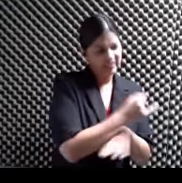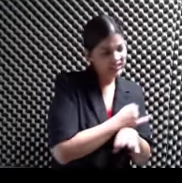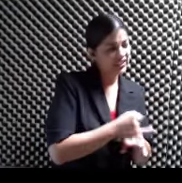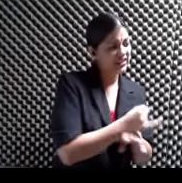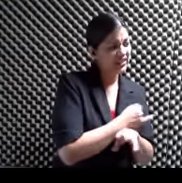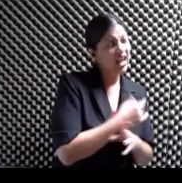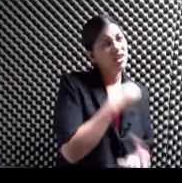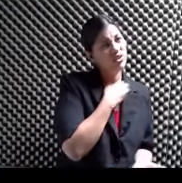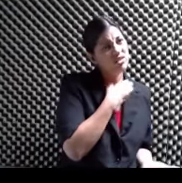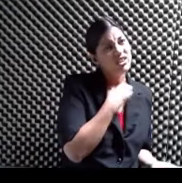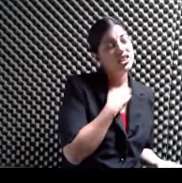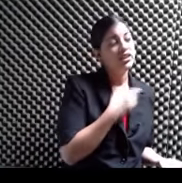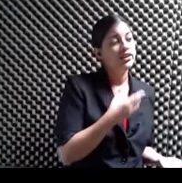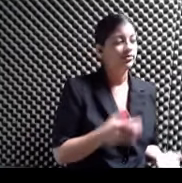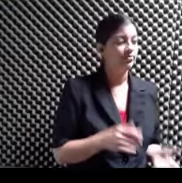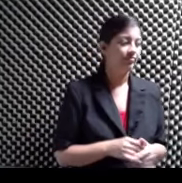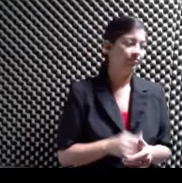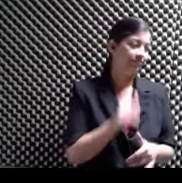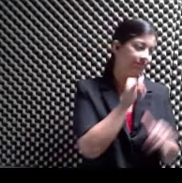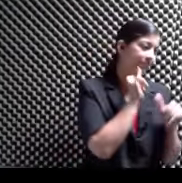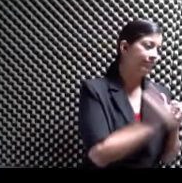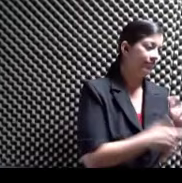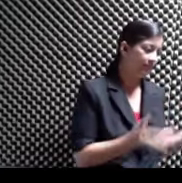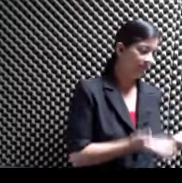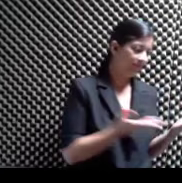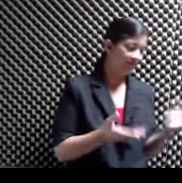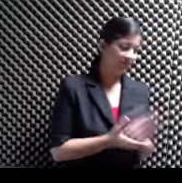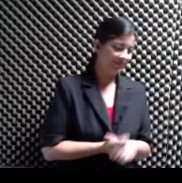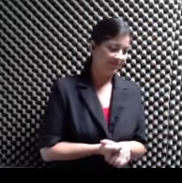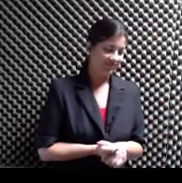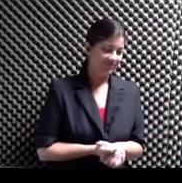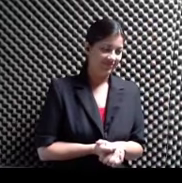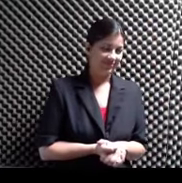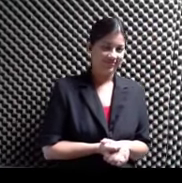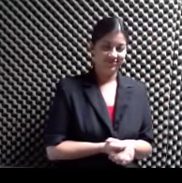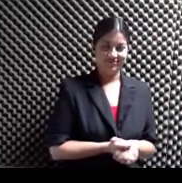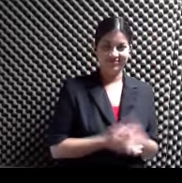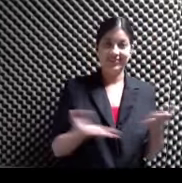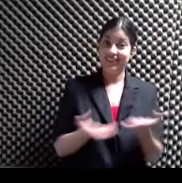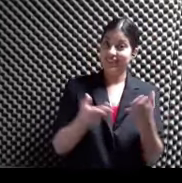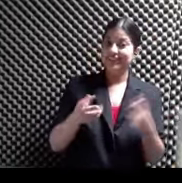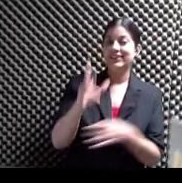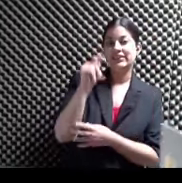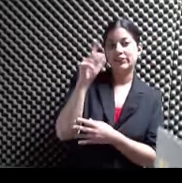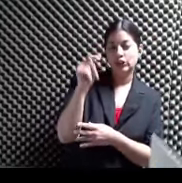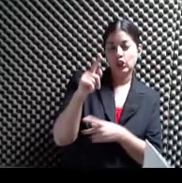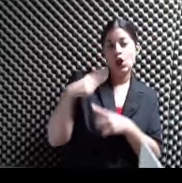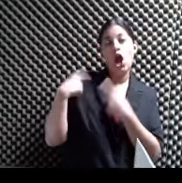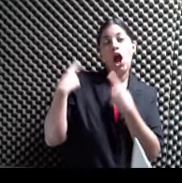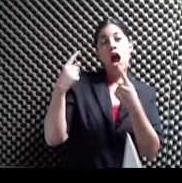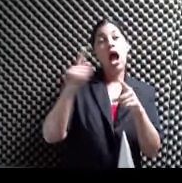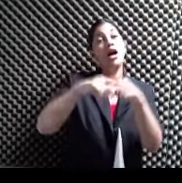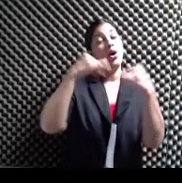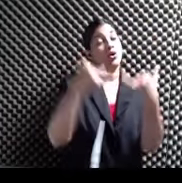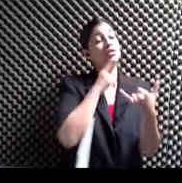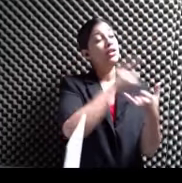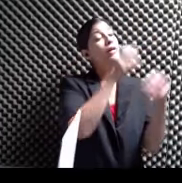ay bendito Se echó para acá Y nos los trajeron Para acá Y acá estuvieron En televisión Y al día de hoy Es bien importante Van a volver a